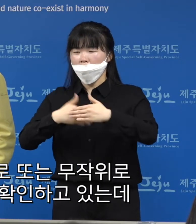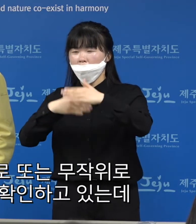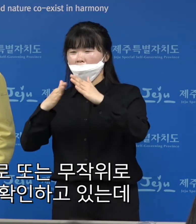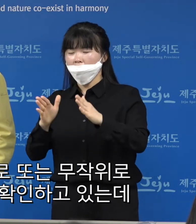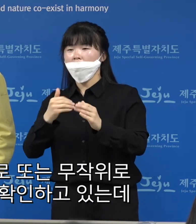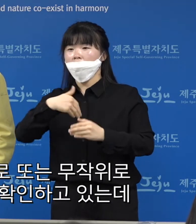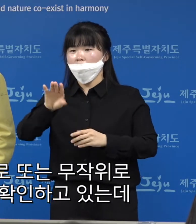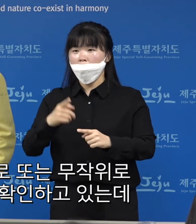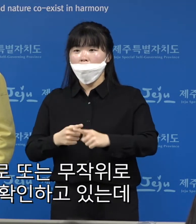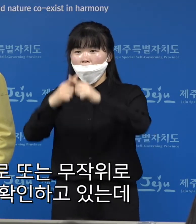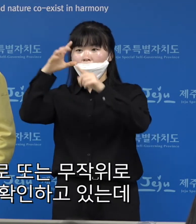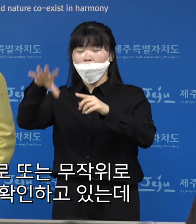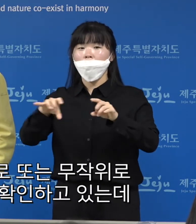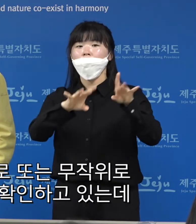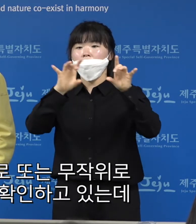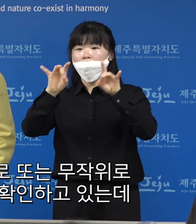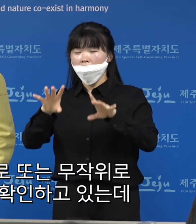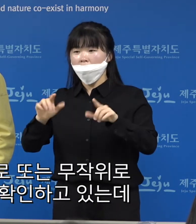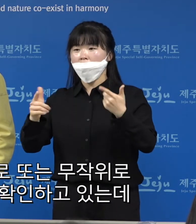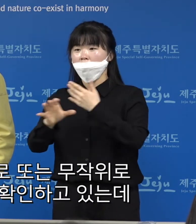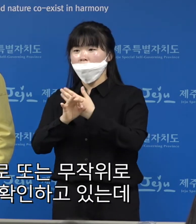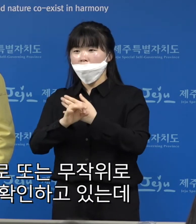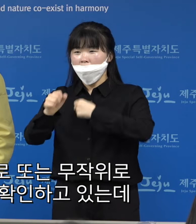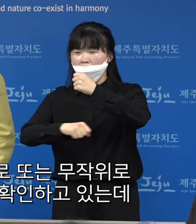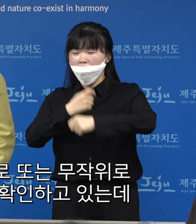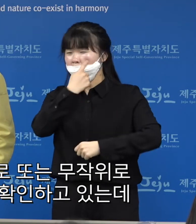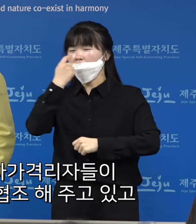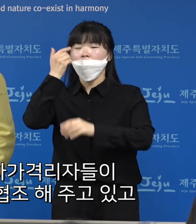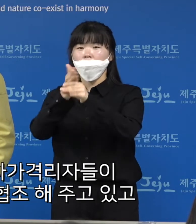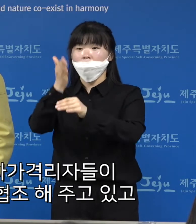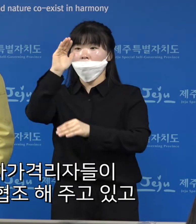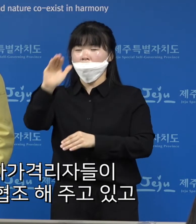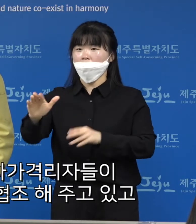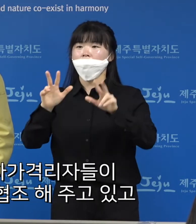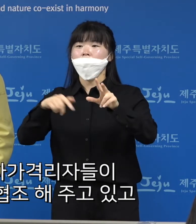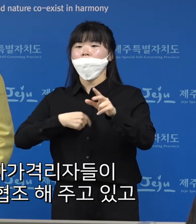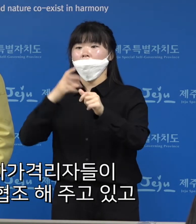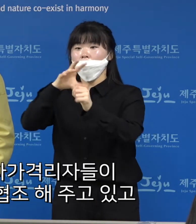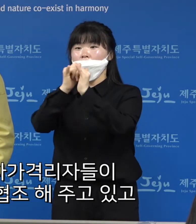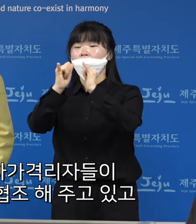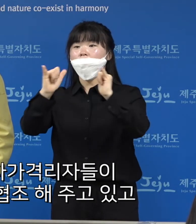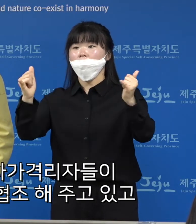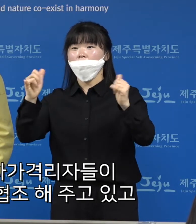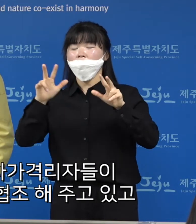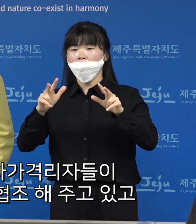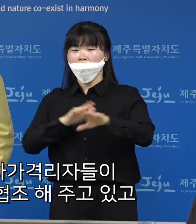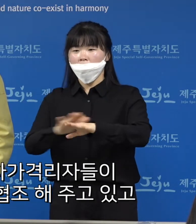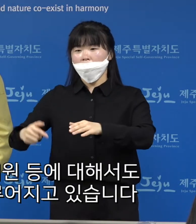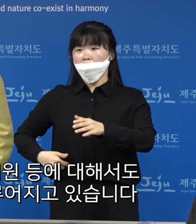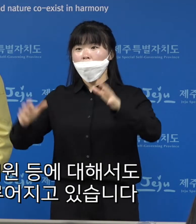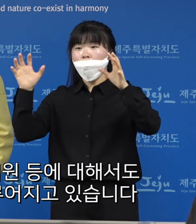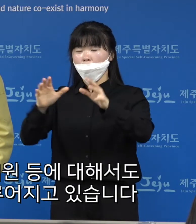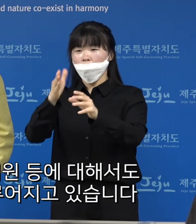보건소별로 또는 무작위로 이 부분을 확인하고 있는데 현재는 자가격리자들이 대부분 잘 협조해주고